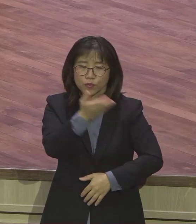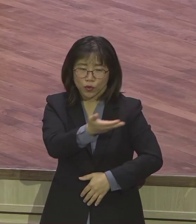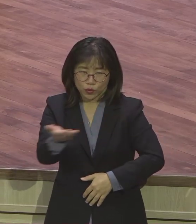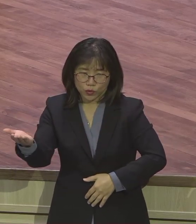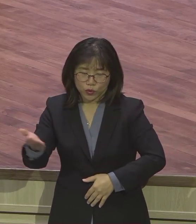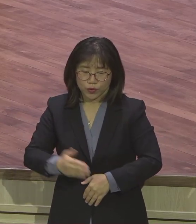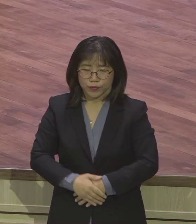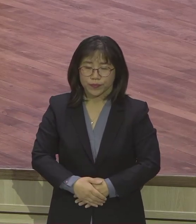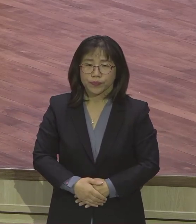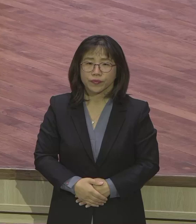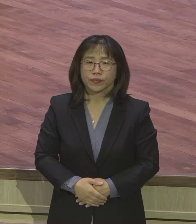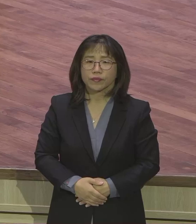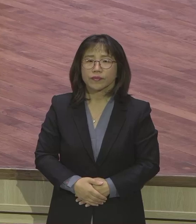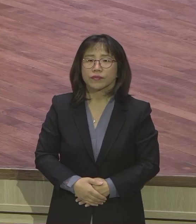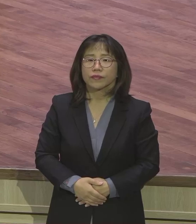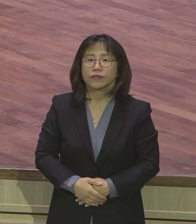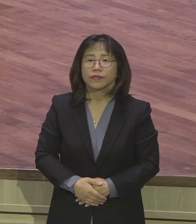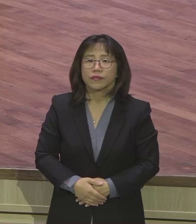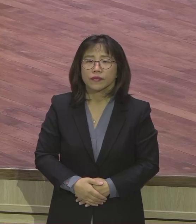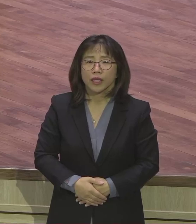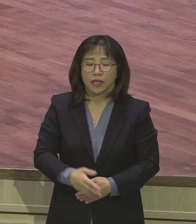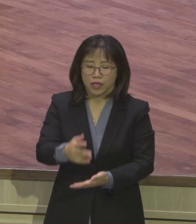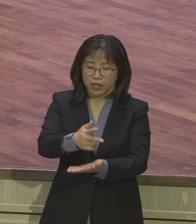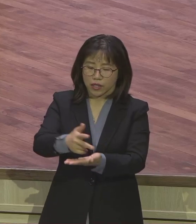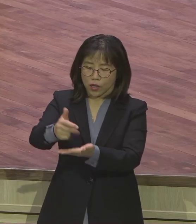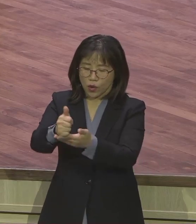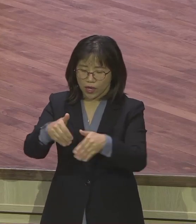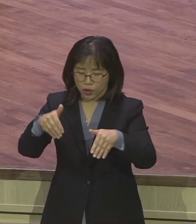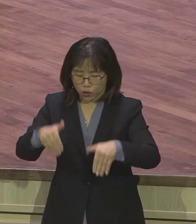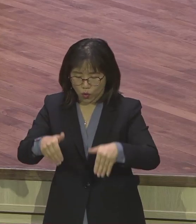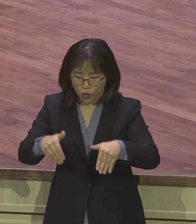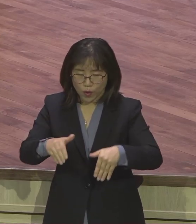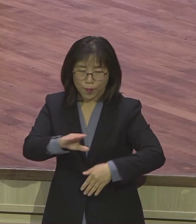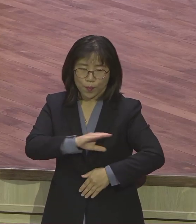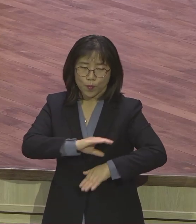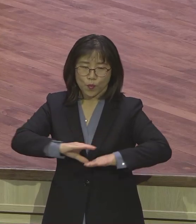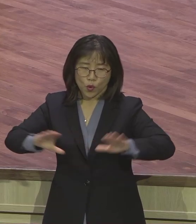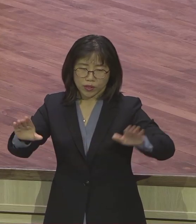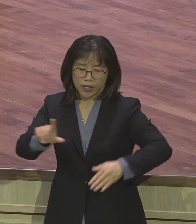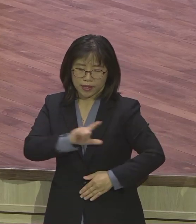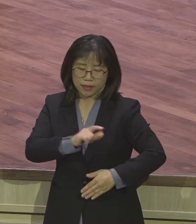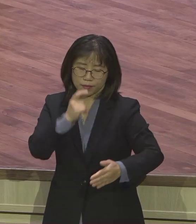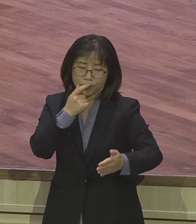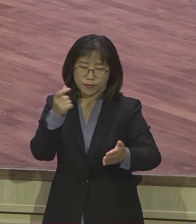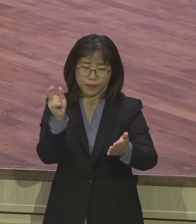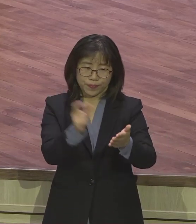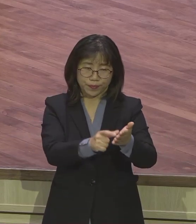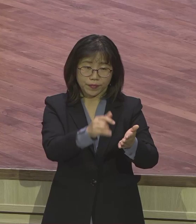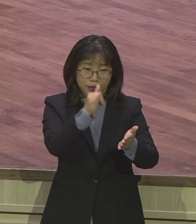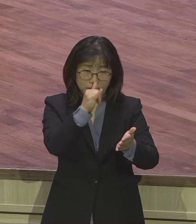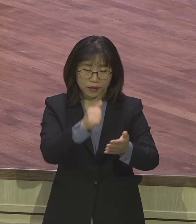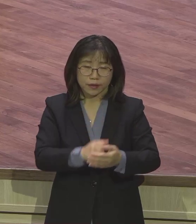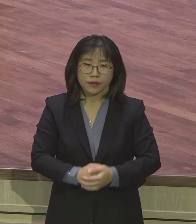34장 5제로 보면 요호와의 종 모세가 그랬어요. 요호와의 종 모세가 이런 표현을 하는데